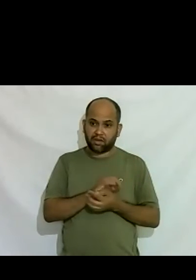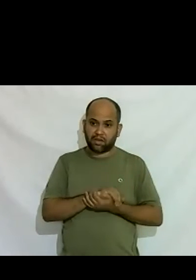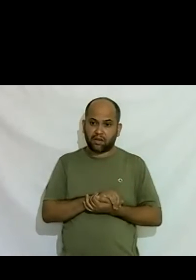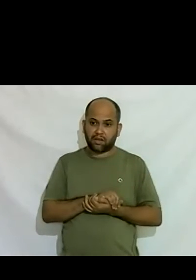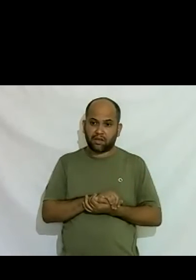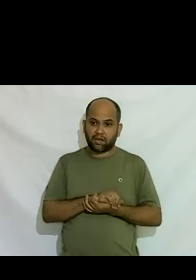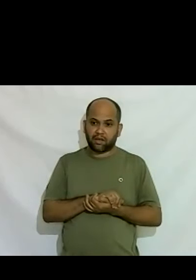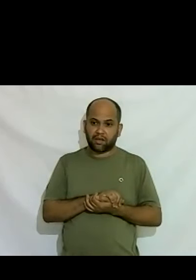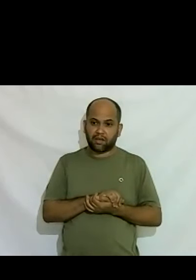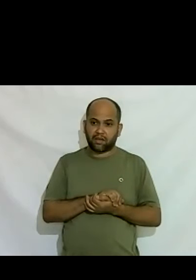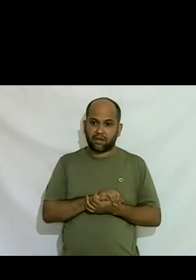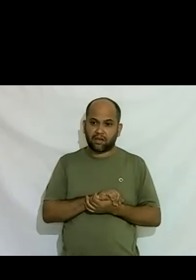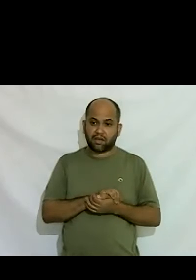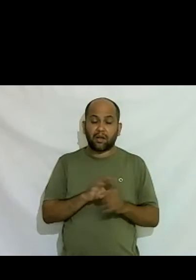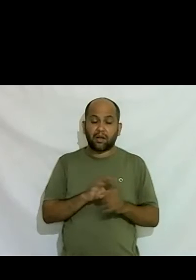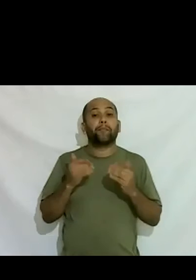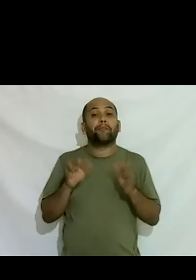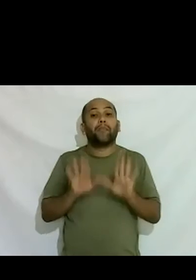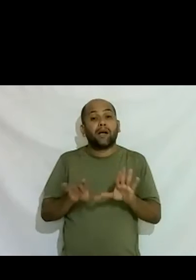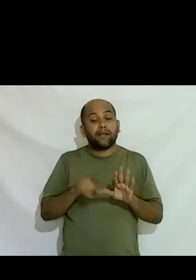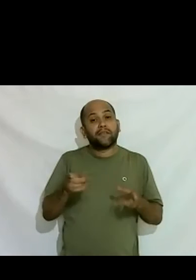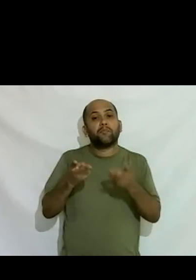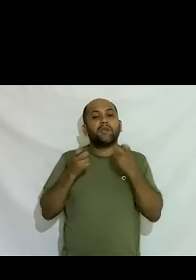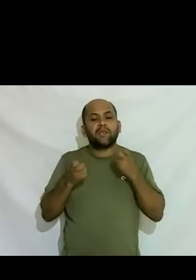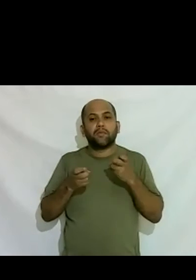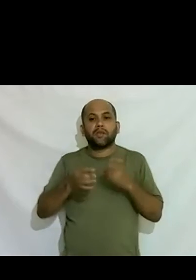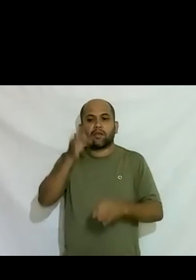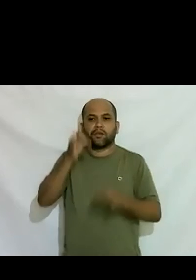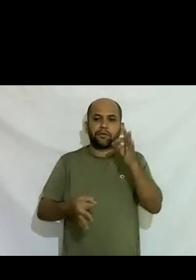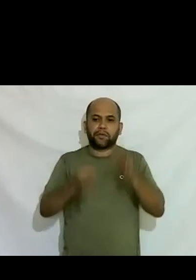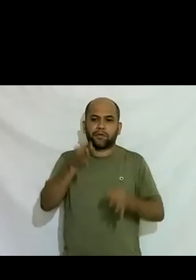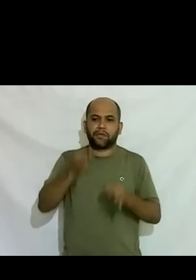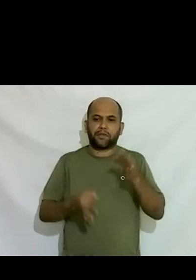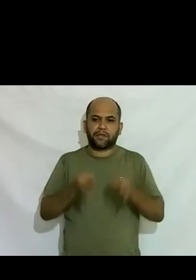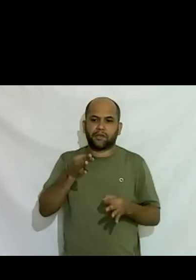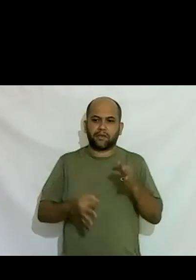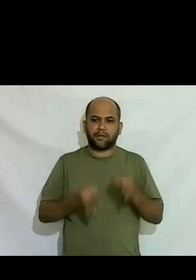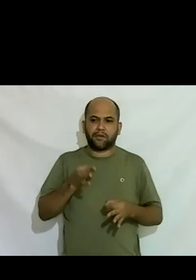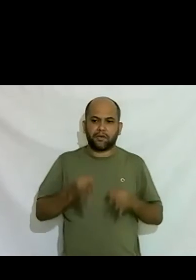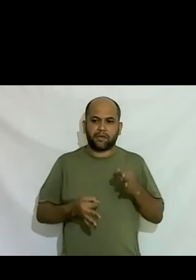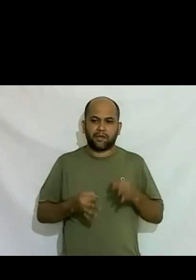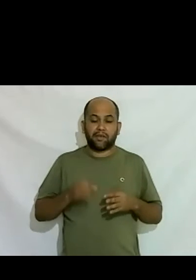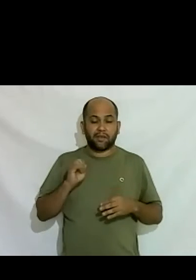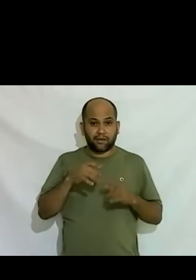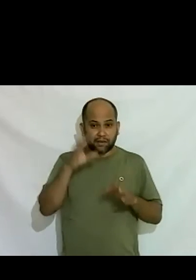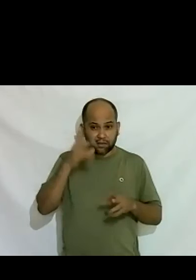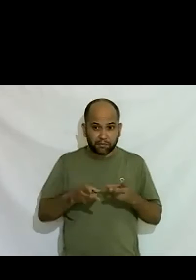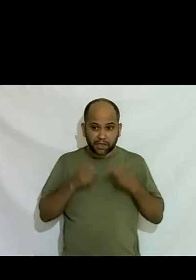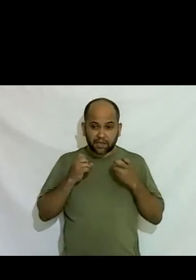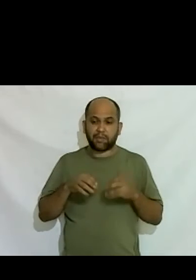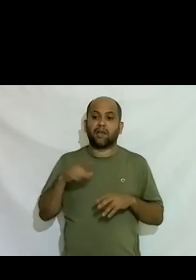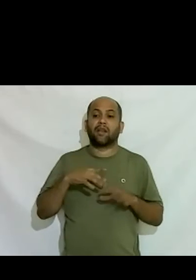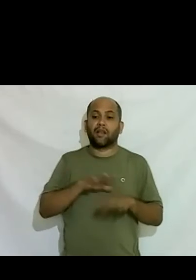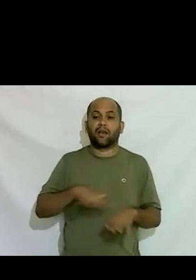então mas se você olhar para o judiciário juiz desembargador se você olhar na política